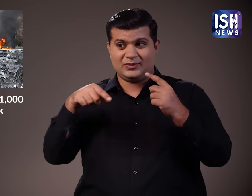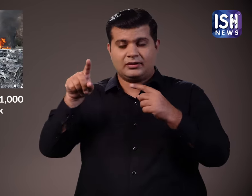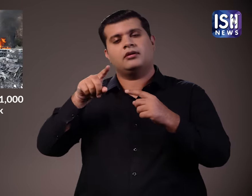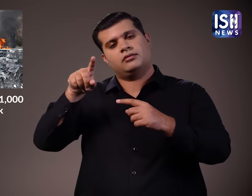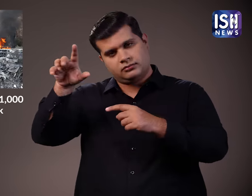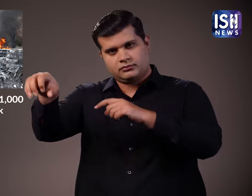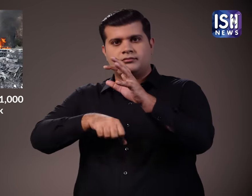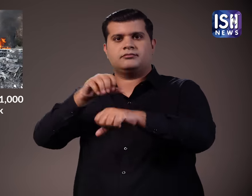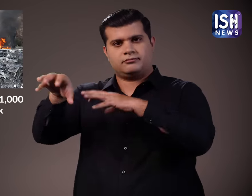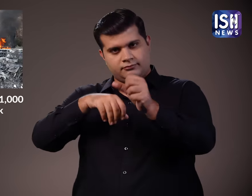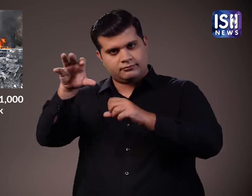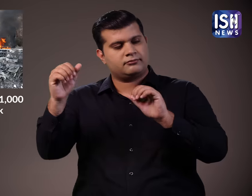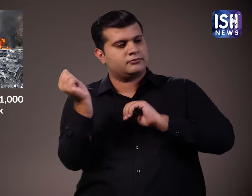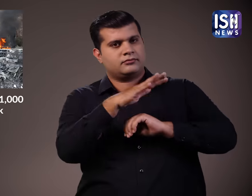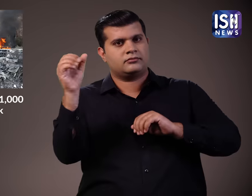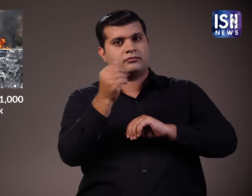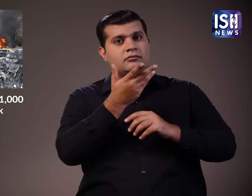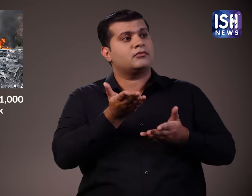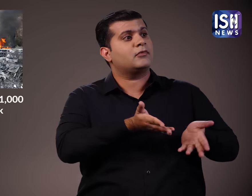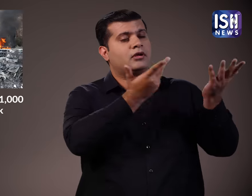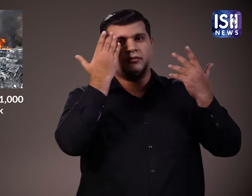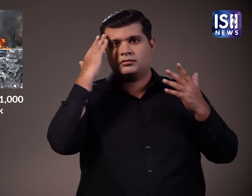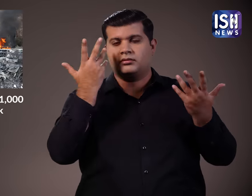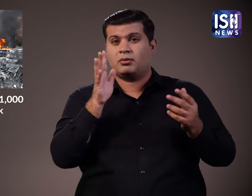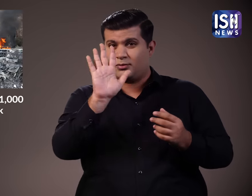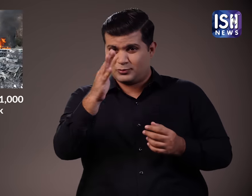बुजुर्ग यहुदियों को अज्याद स्थानों पर बंदक बना लिया गया है